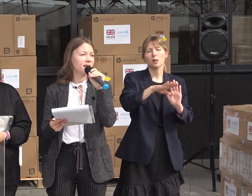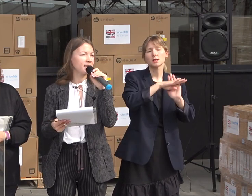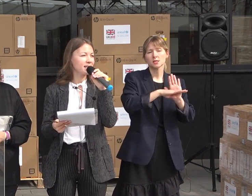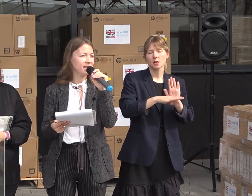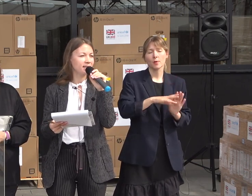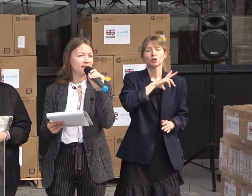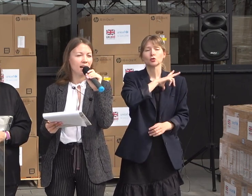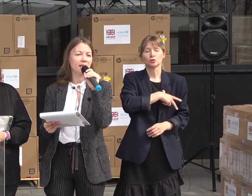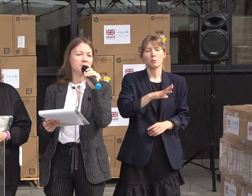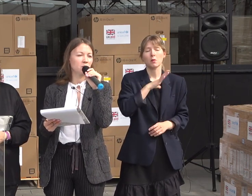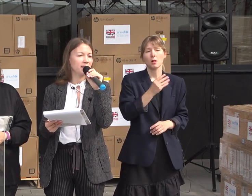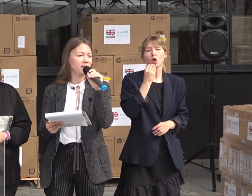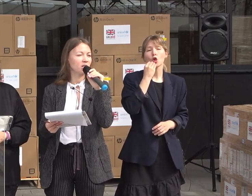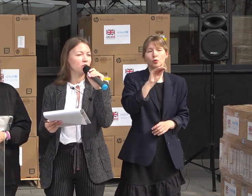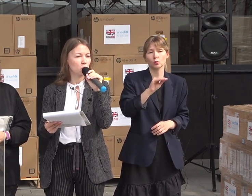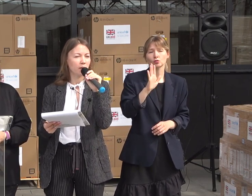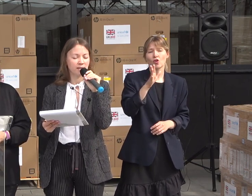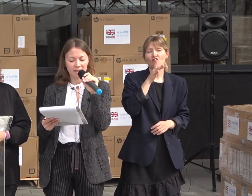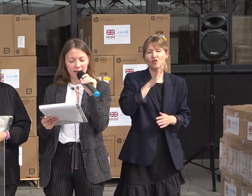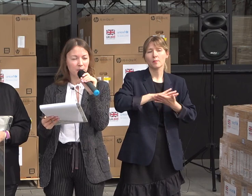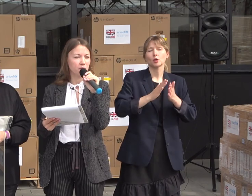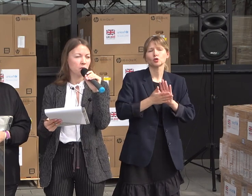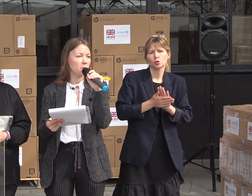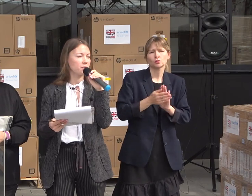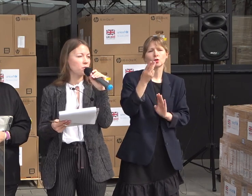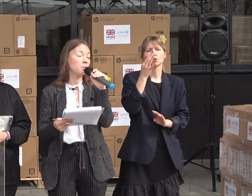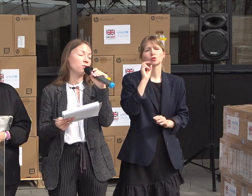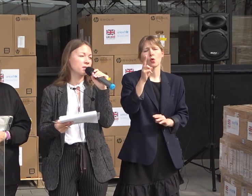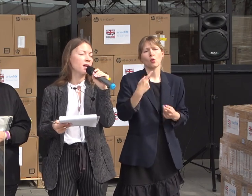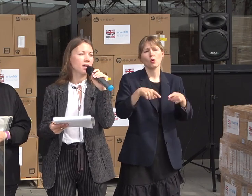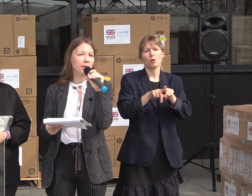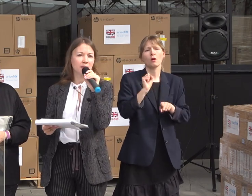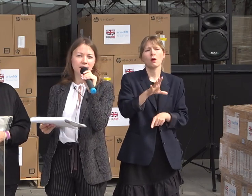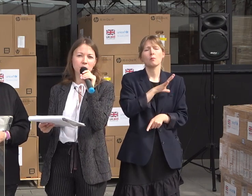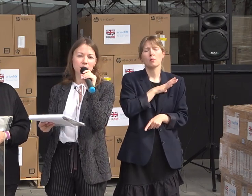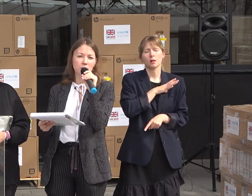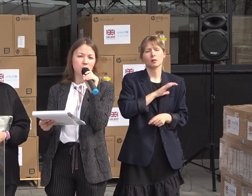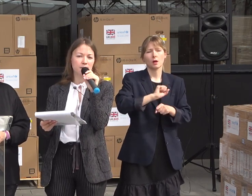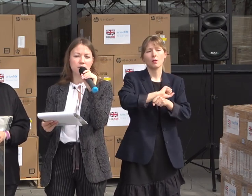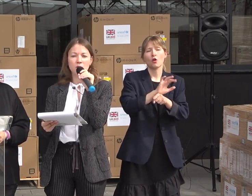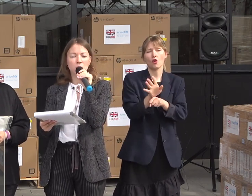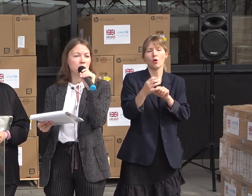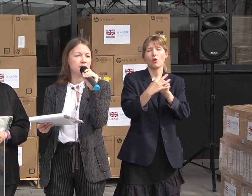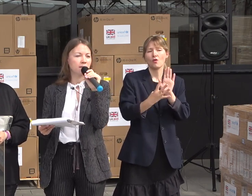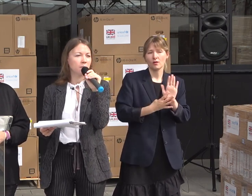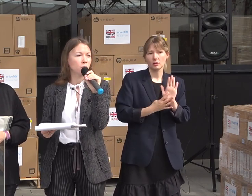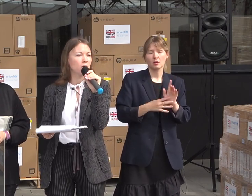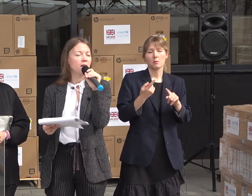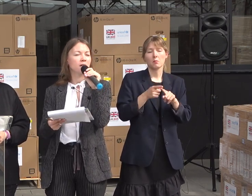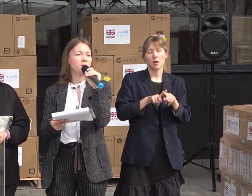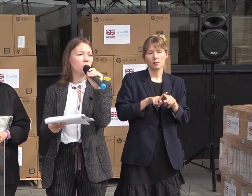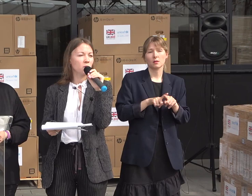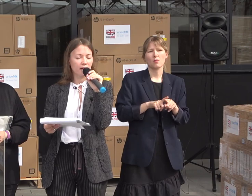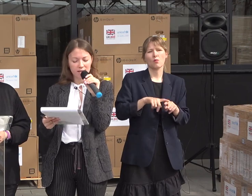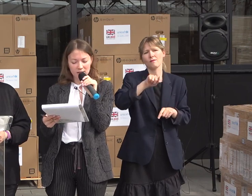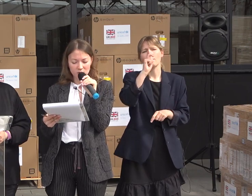rezilient la situații de șoc din are neprevăzute cum a fost pandemie de COVID-19 cum se întâmplă cu